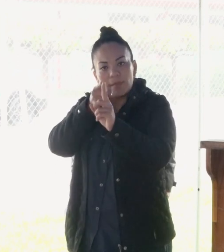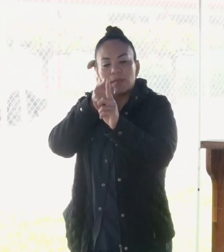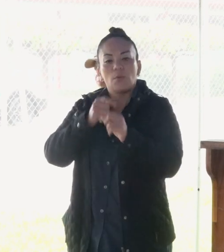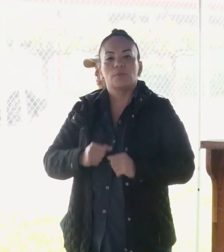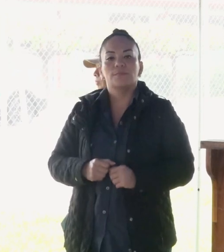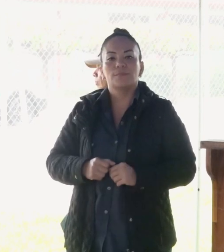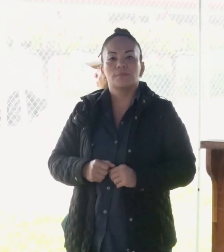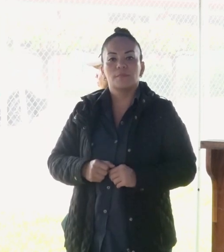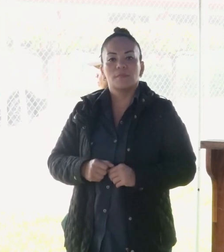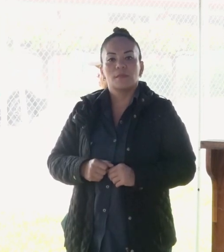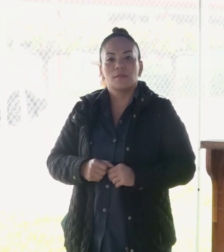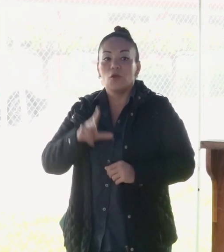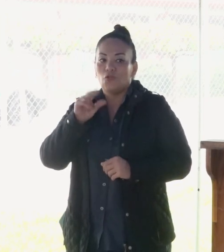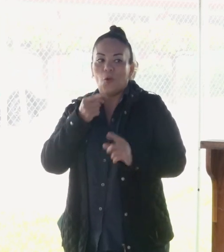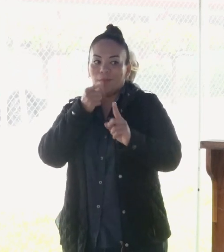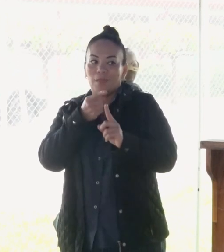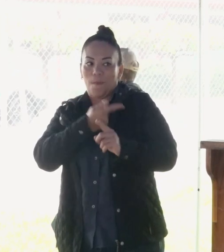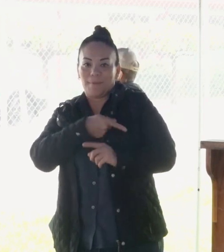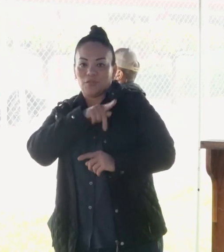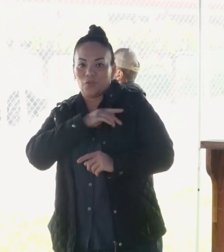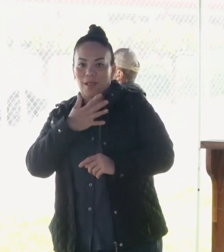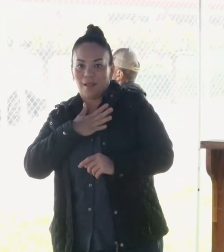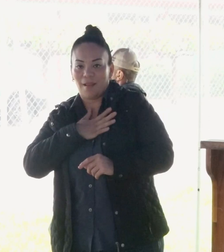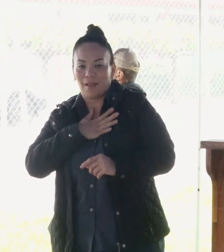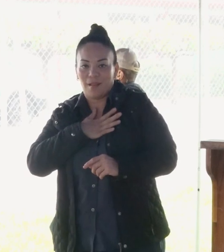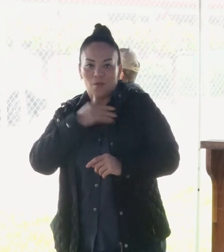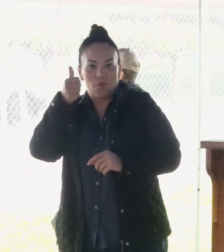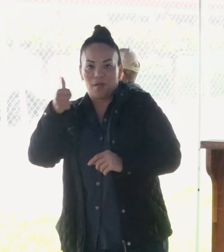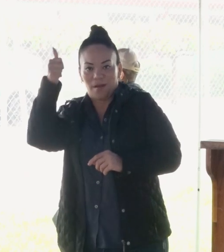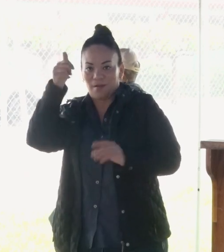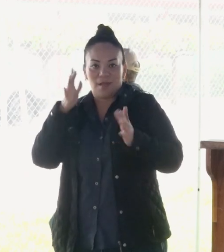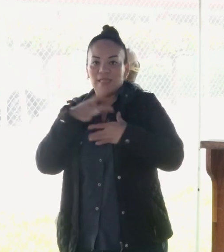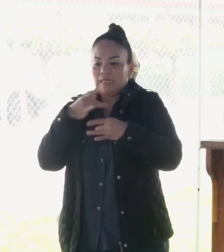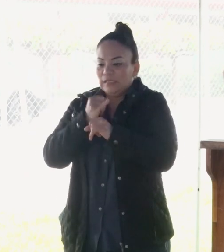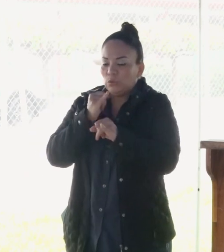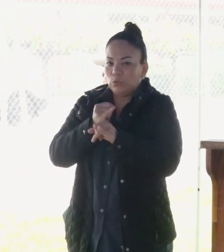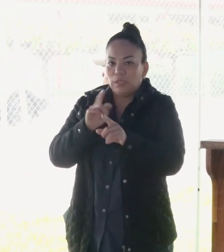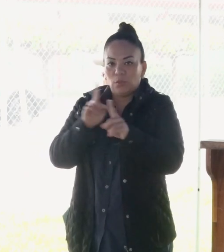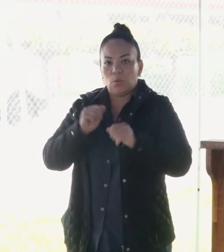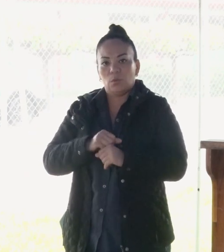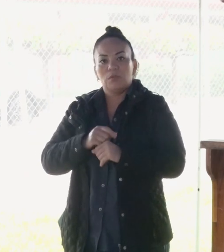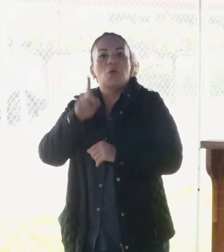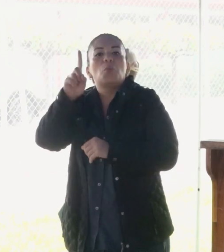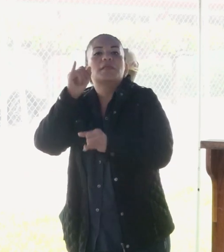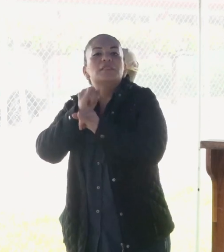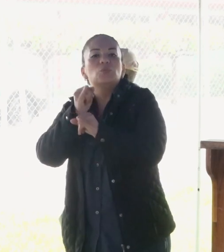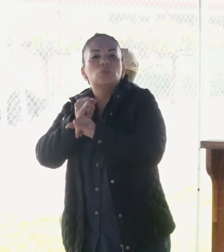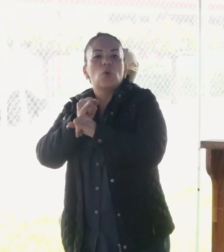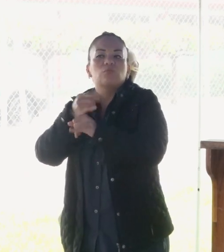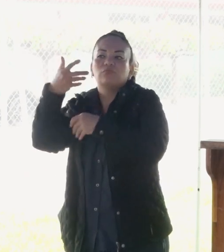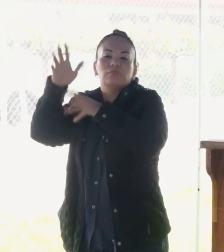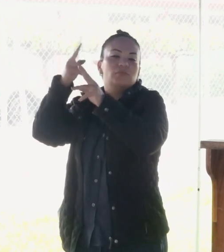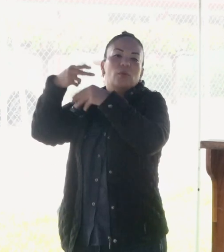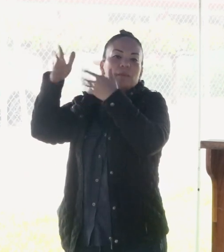no es el objetivo personal de un jerarca, ni el interés institucional de la institución tal.